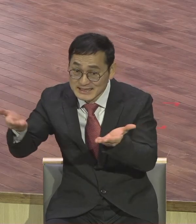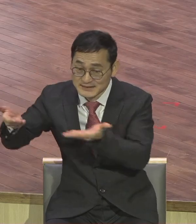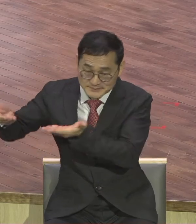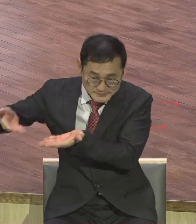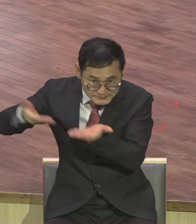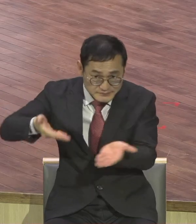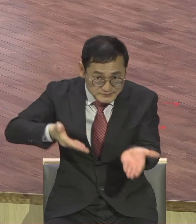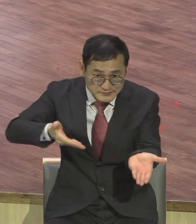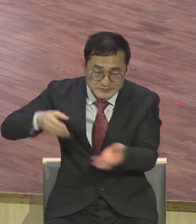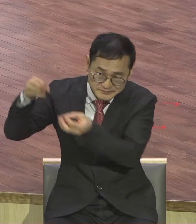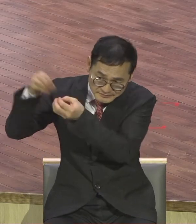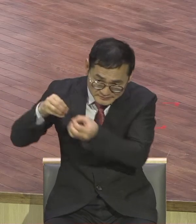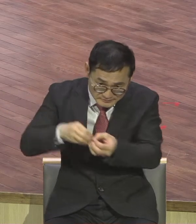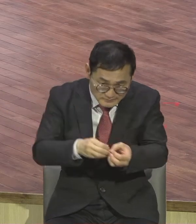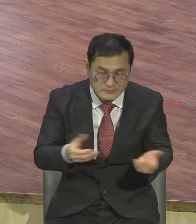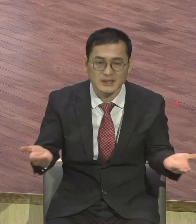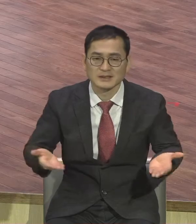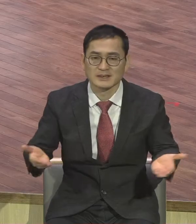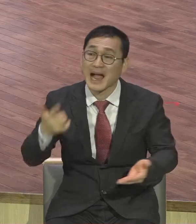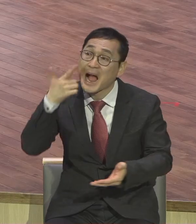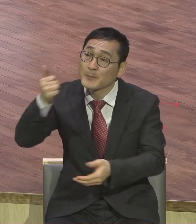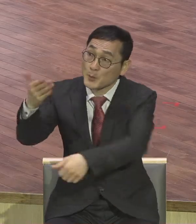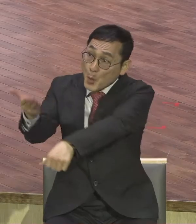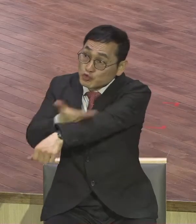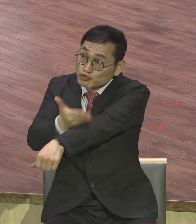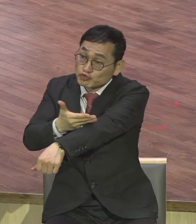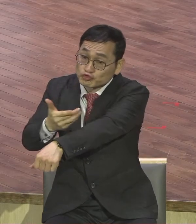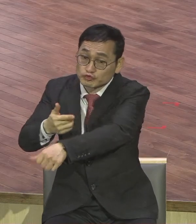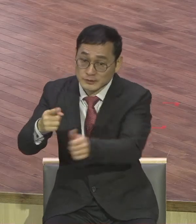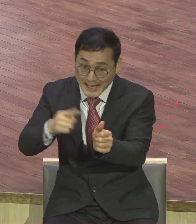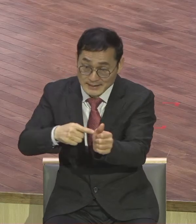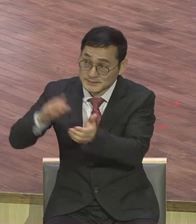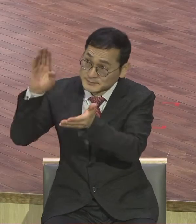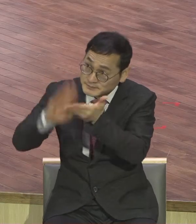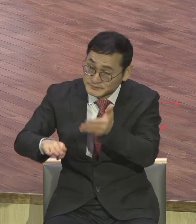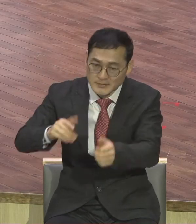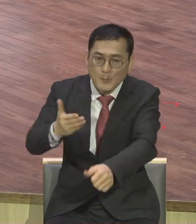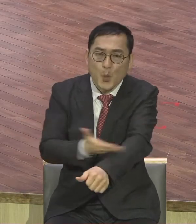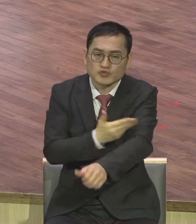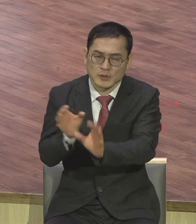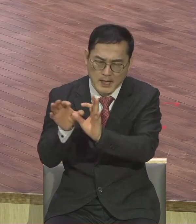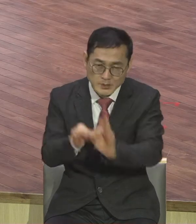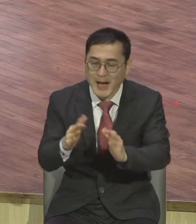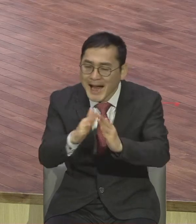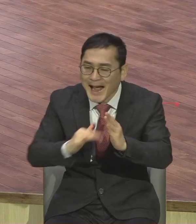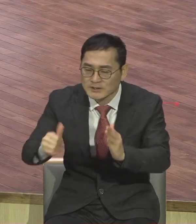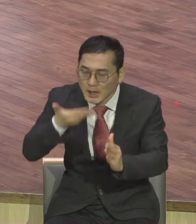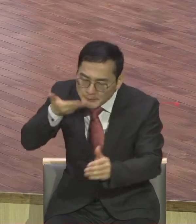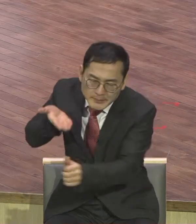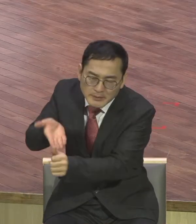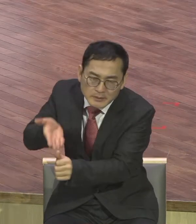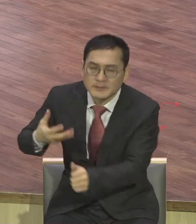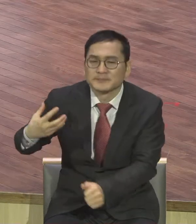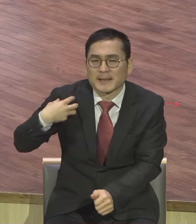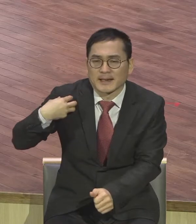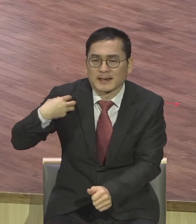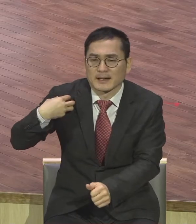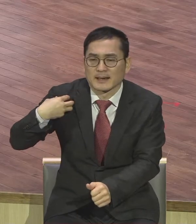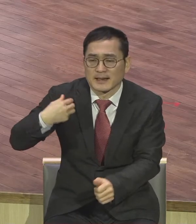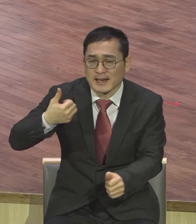아버지가 목수면 아들도 목수일을 하면서 가족을 부양을 하고 율법을 지키면서 사는 것이